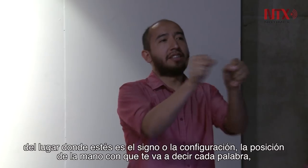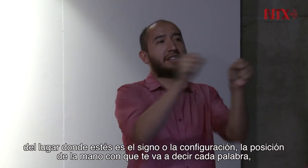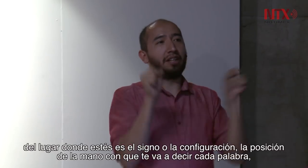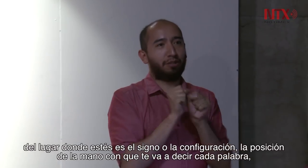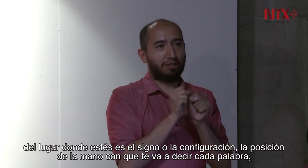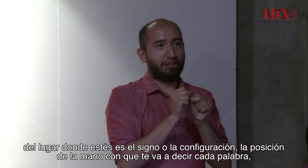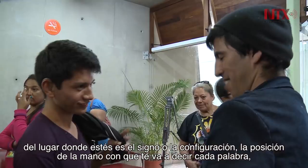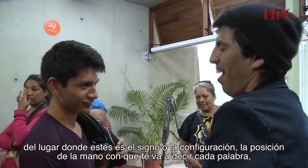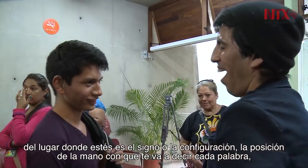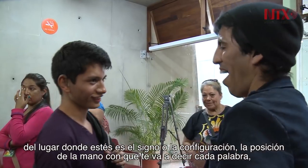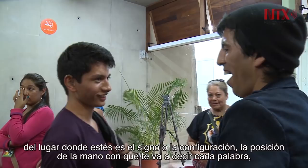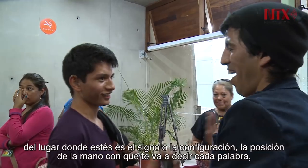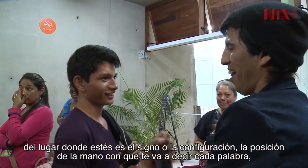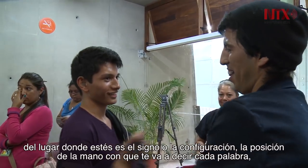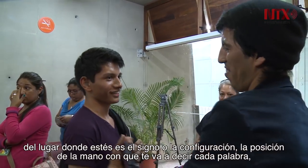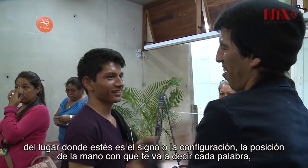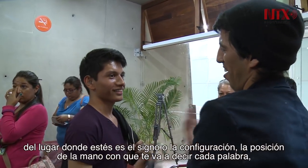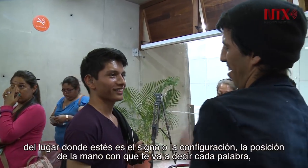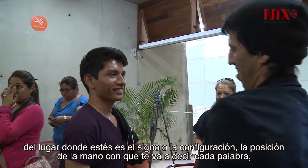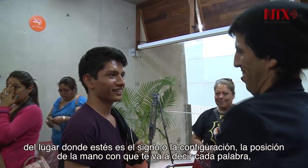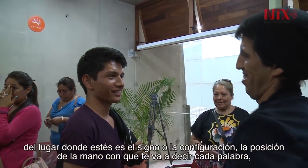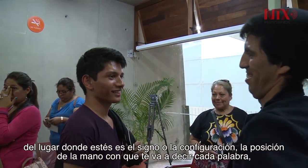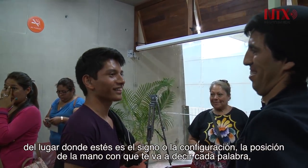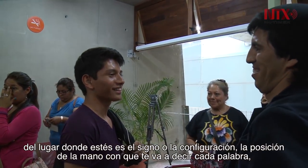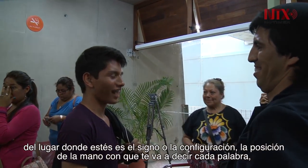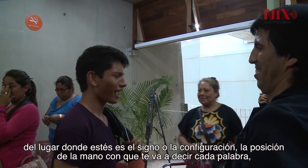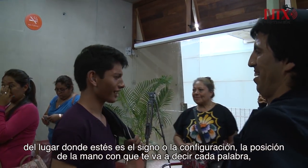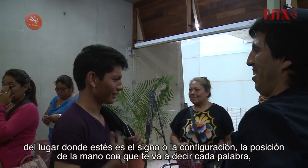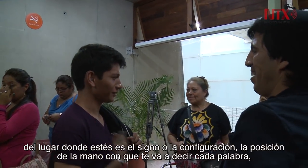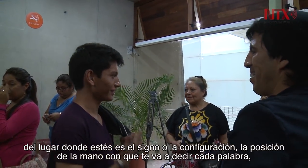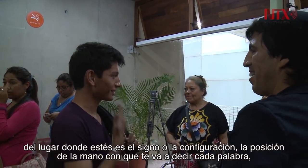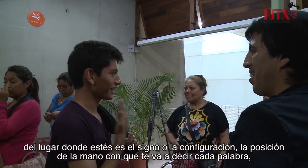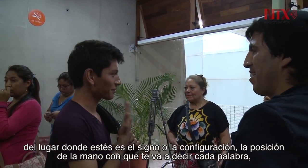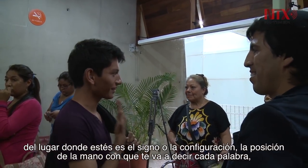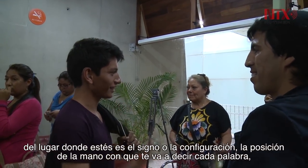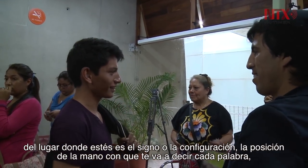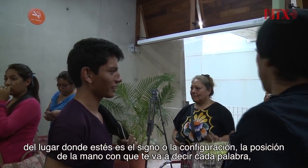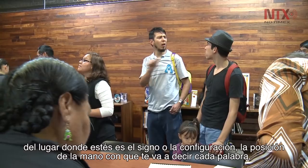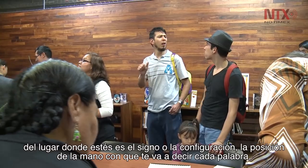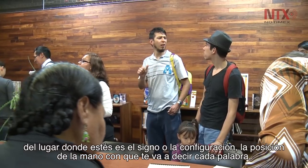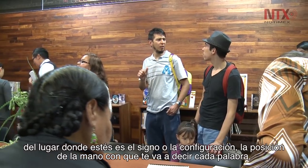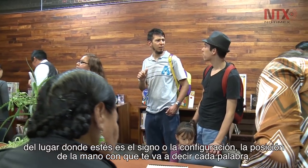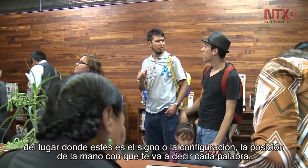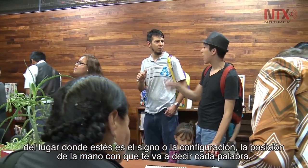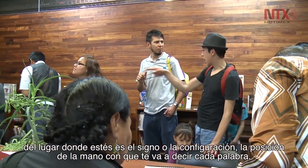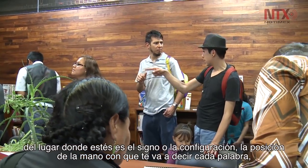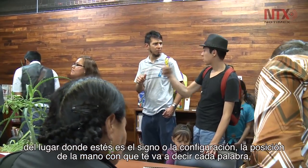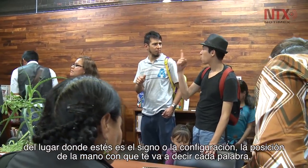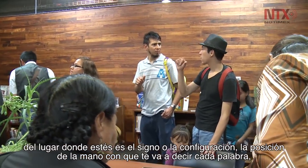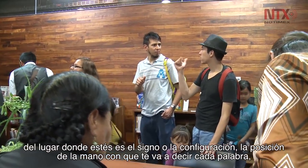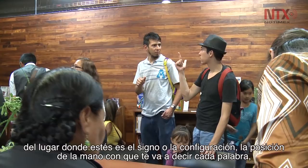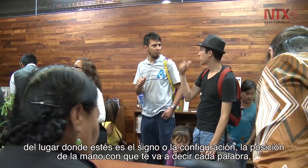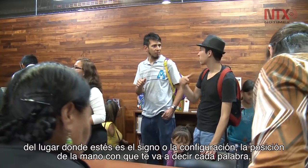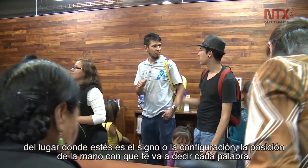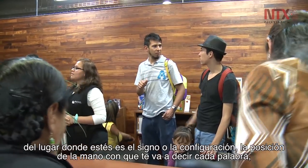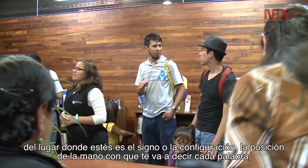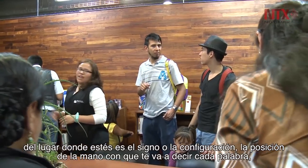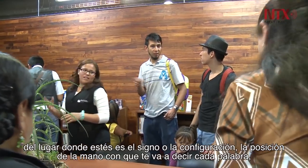estés, es el signo o es la configuración, la posición de la mano con que te va a decir cada palabra. Pero es